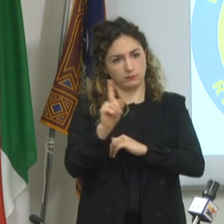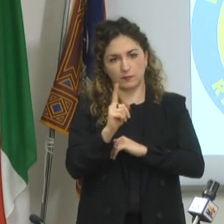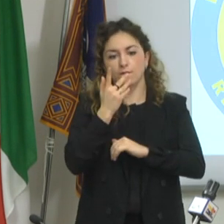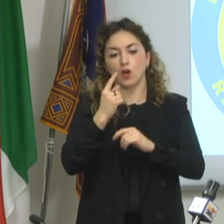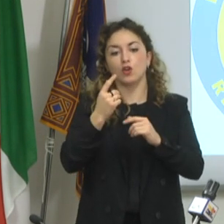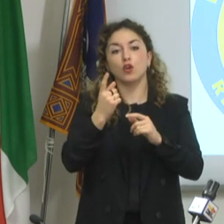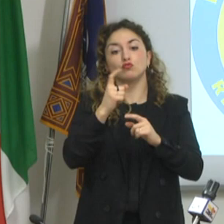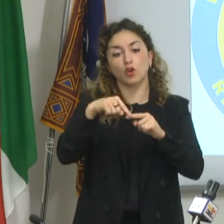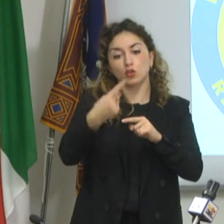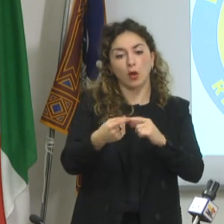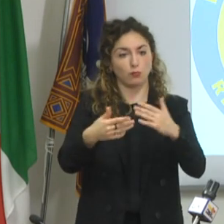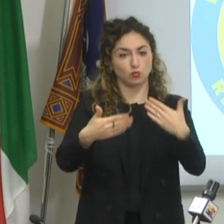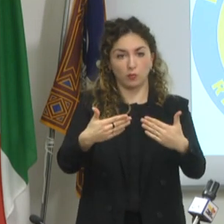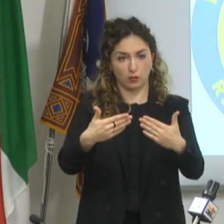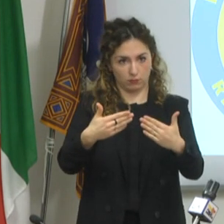giorno dopo.